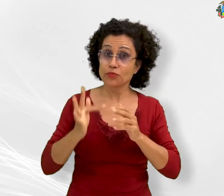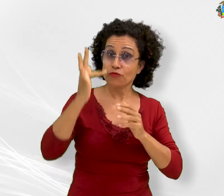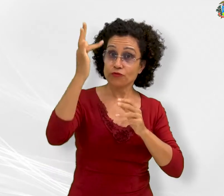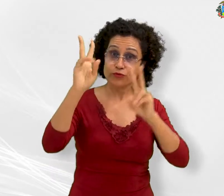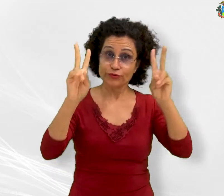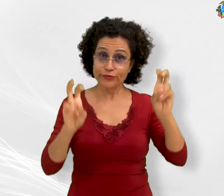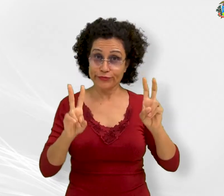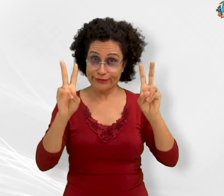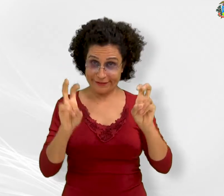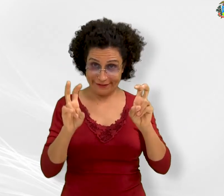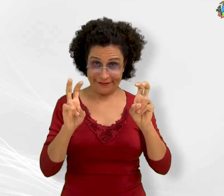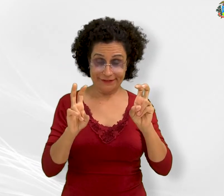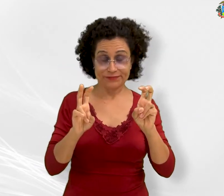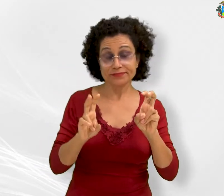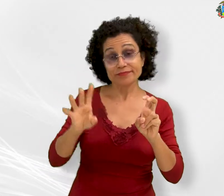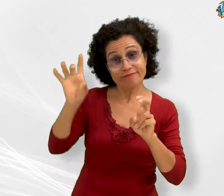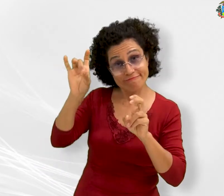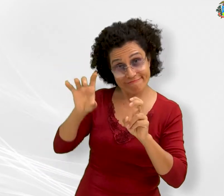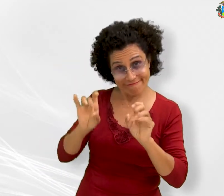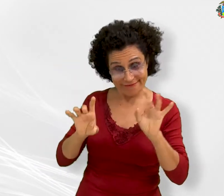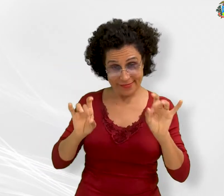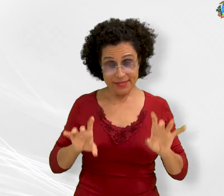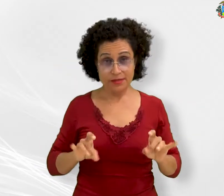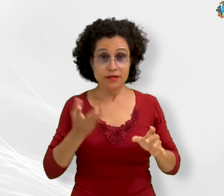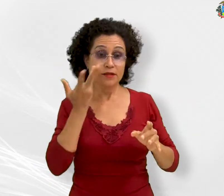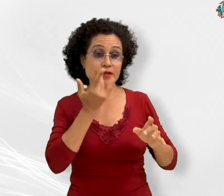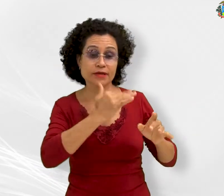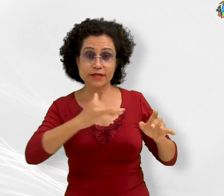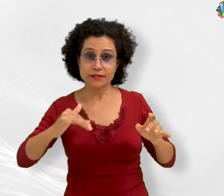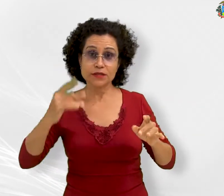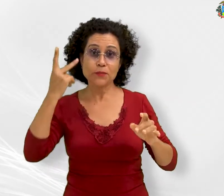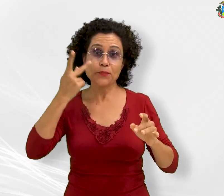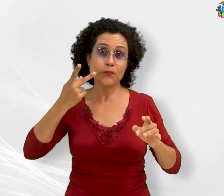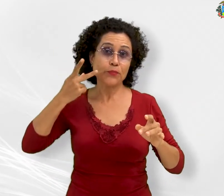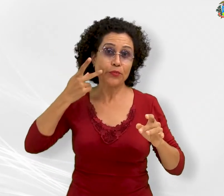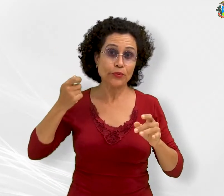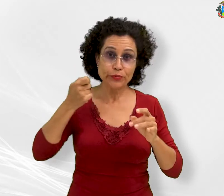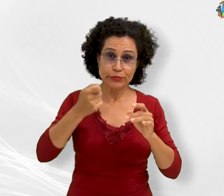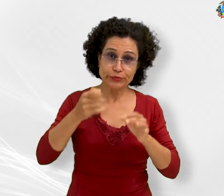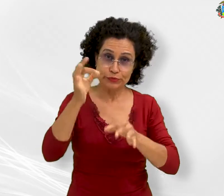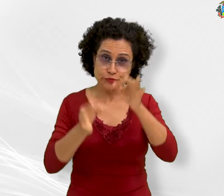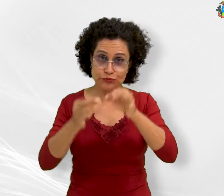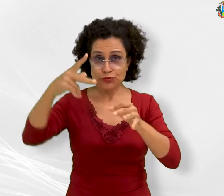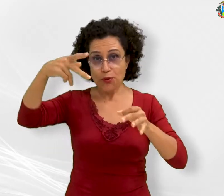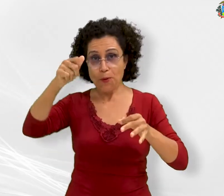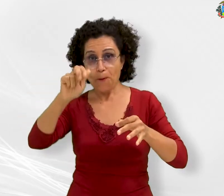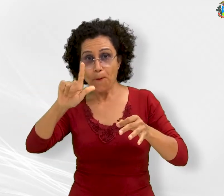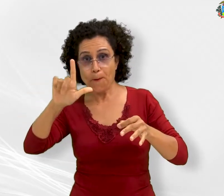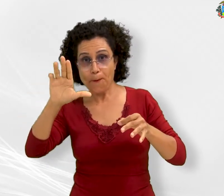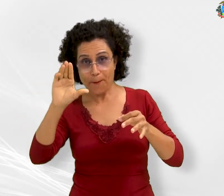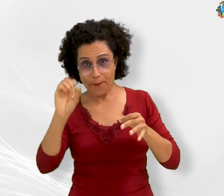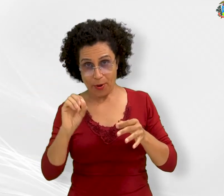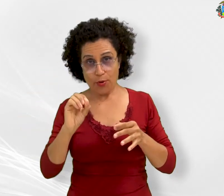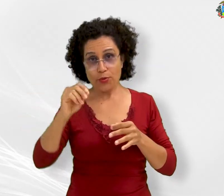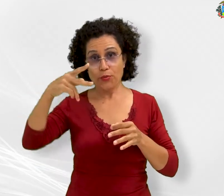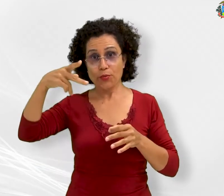Ressaltou o titular da Procuradoria Especializada da Criança e do Adolescente, Procurador de Justiça Paulo Roberto Jorge do Prado.